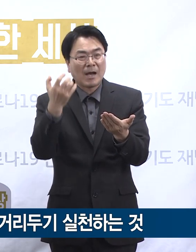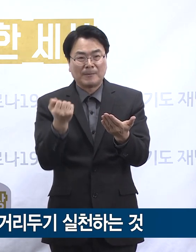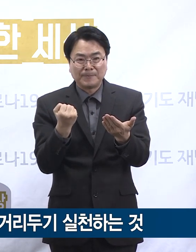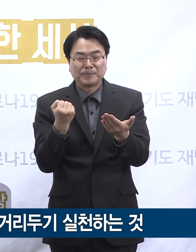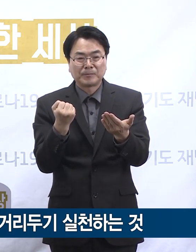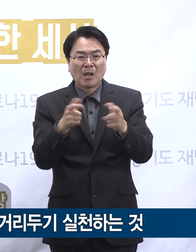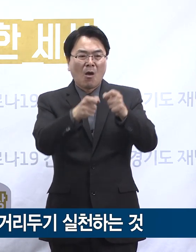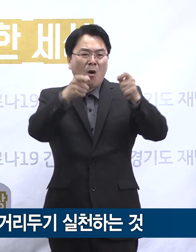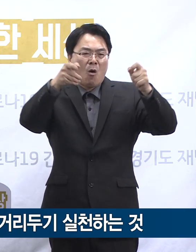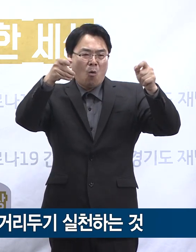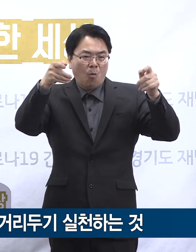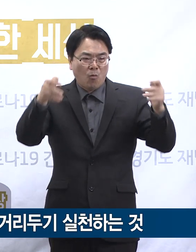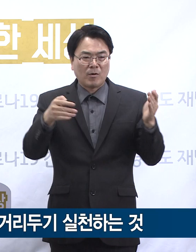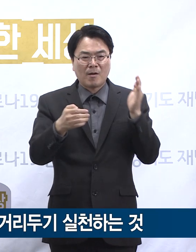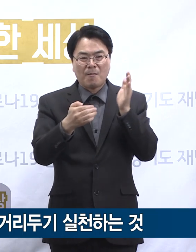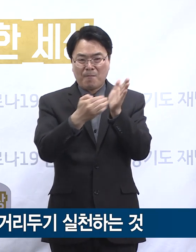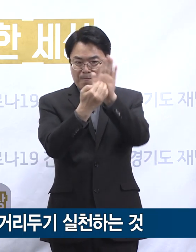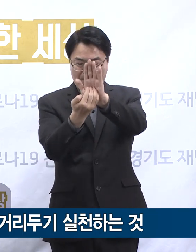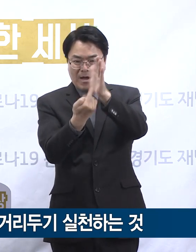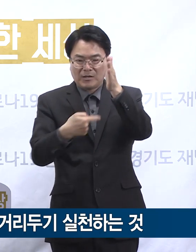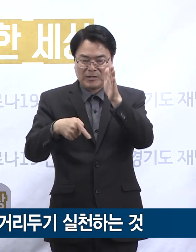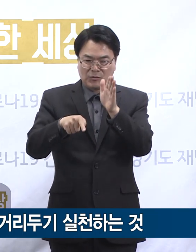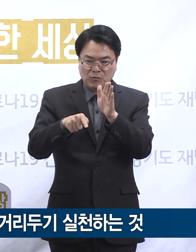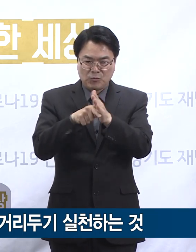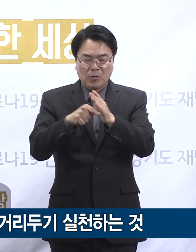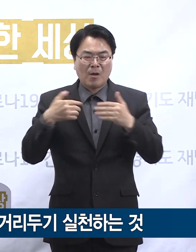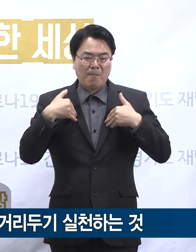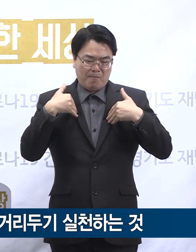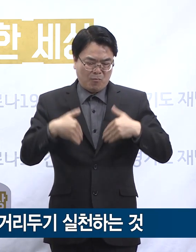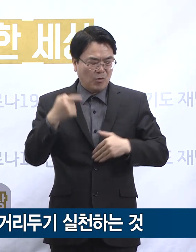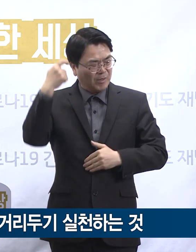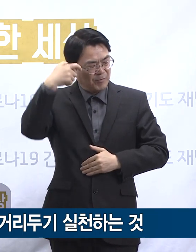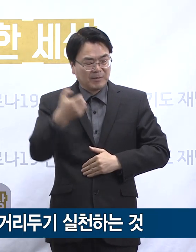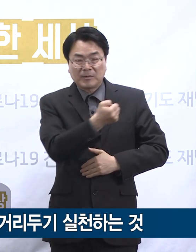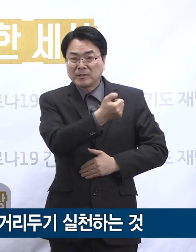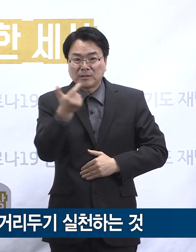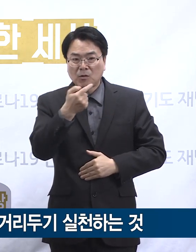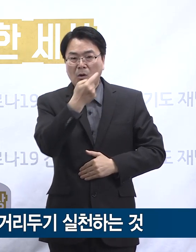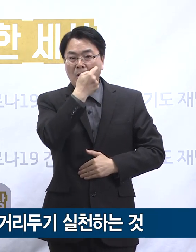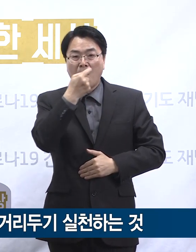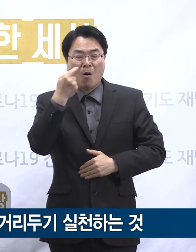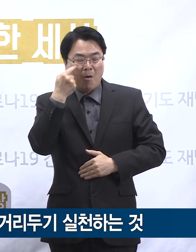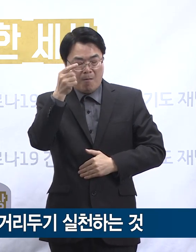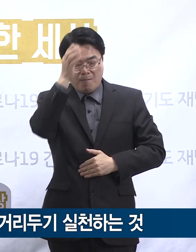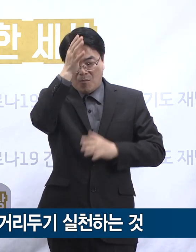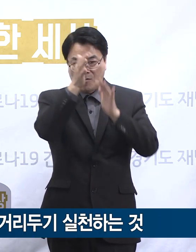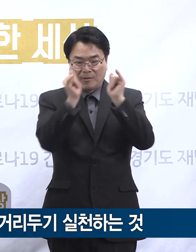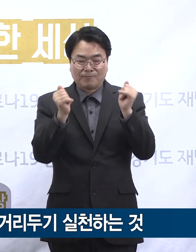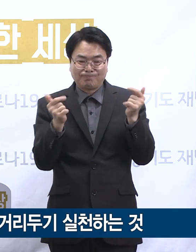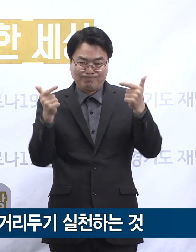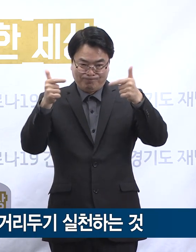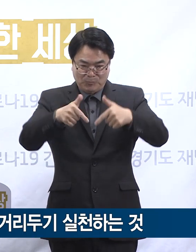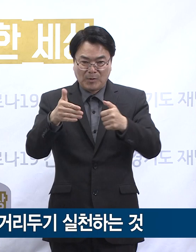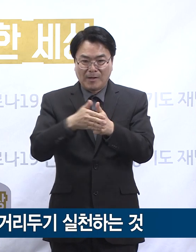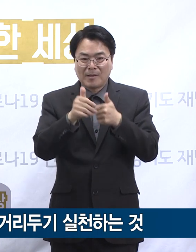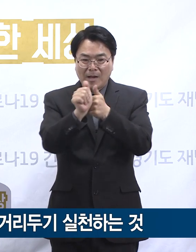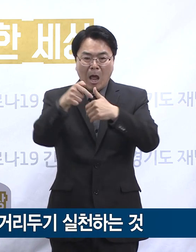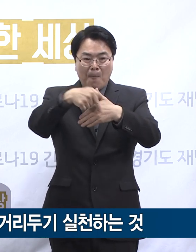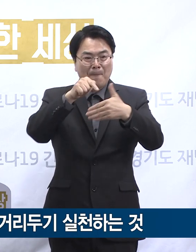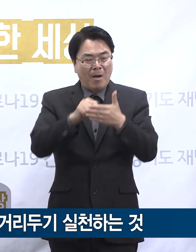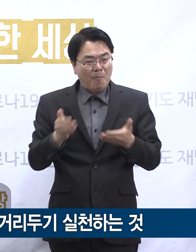장기간의 방역활동으로 인해 우리 모두 피로도가 높아졌고 또 확진자 수가 완화됨에 따라 긴장이 늦춰질 우려가 있습니다.